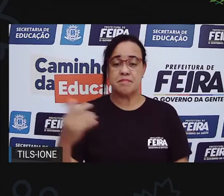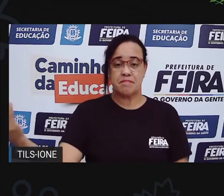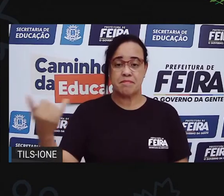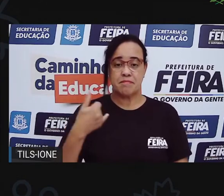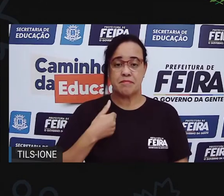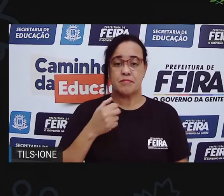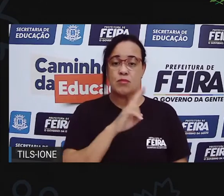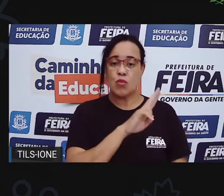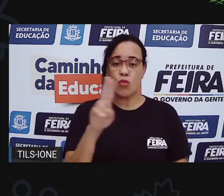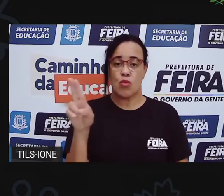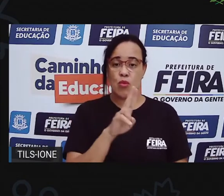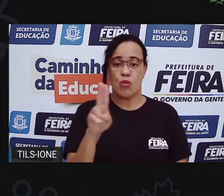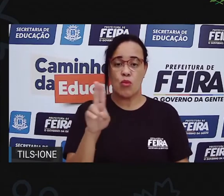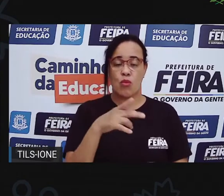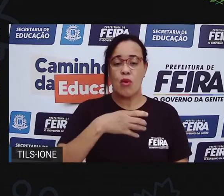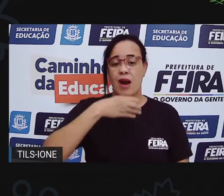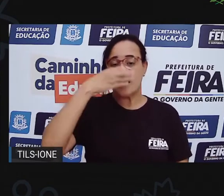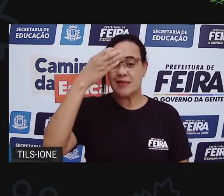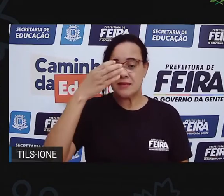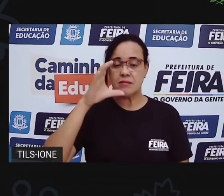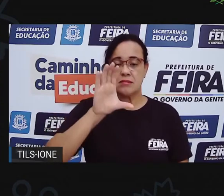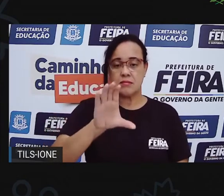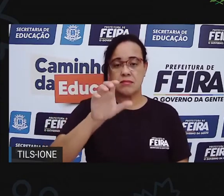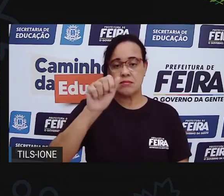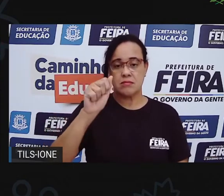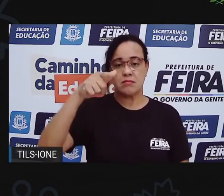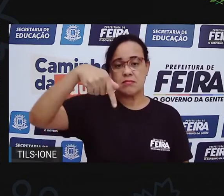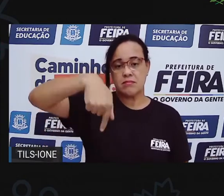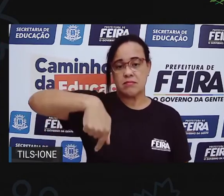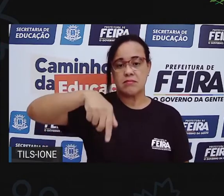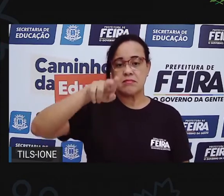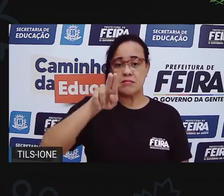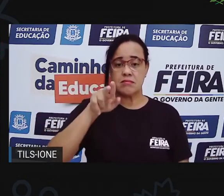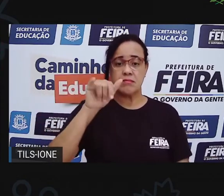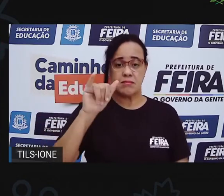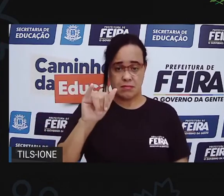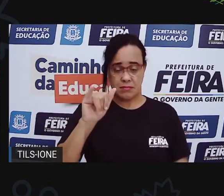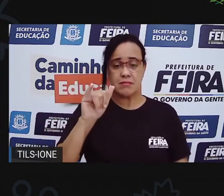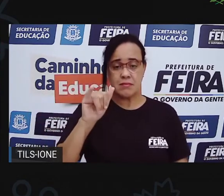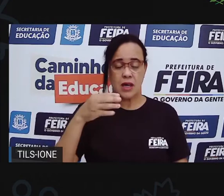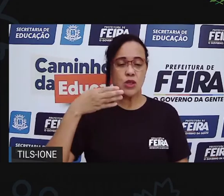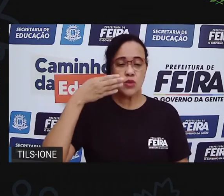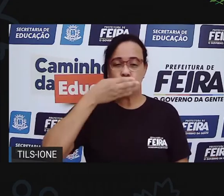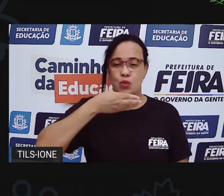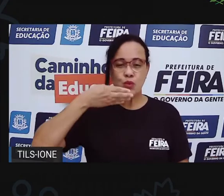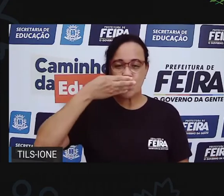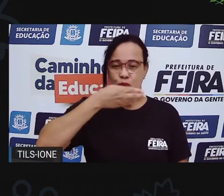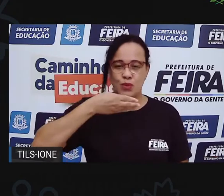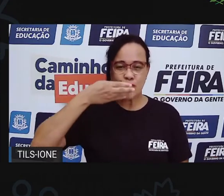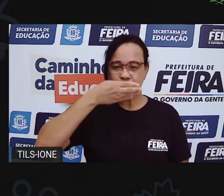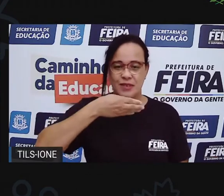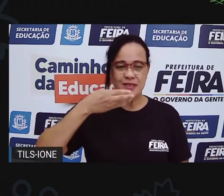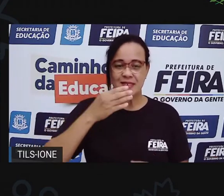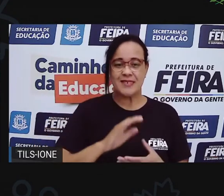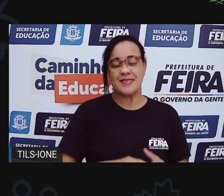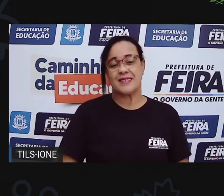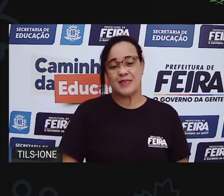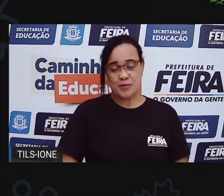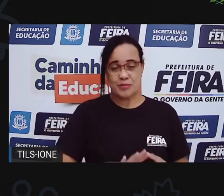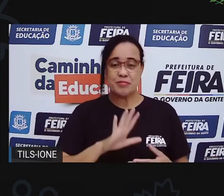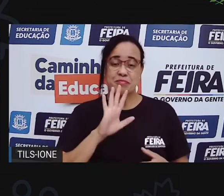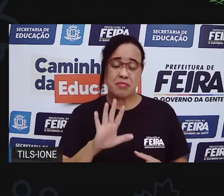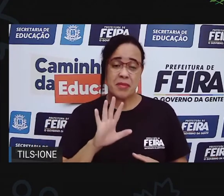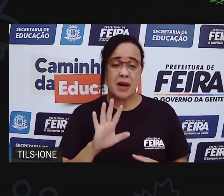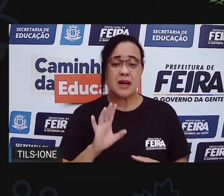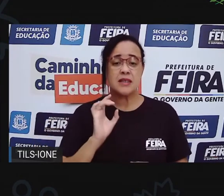caqui. Caqui, ela é bem docinha, sabe? Suque aí, Prossi, sabe o que